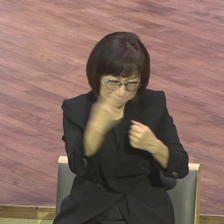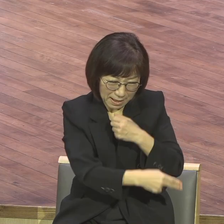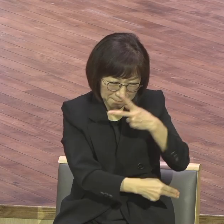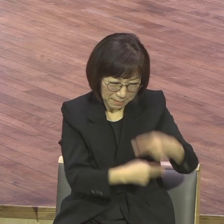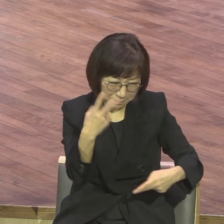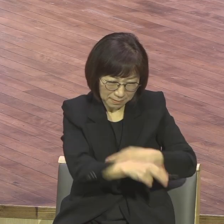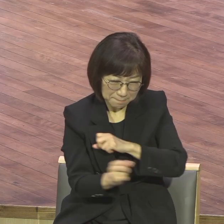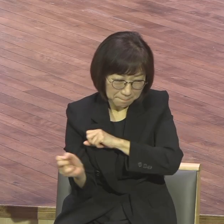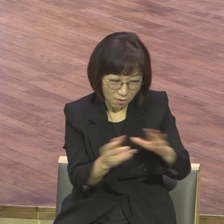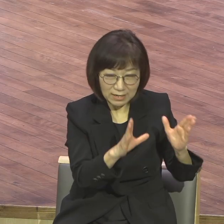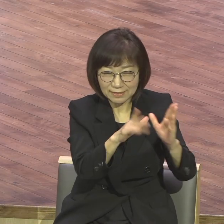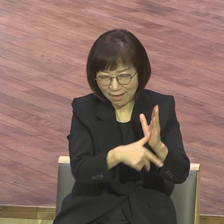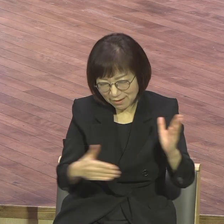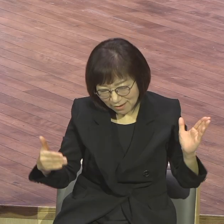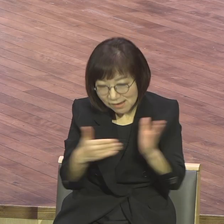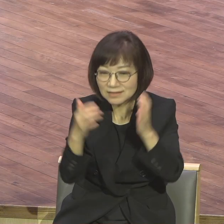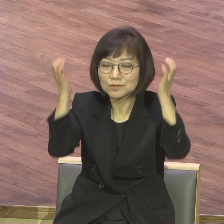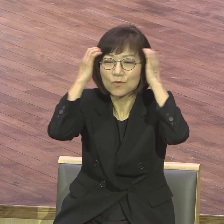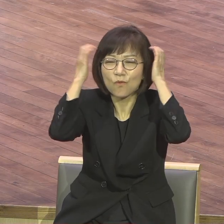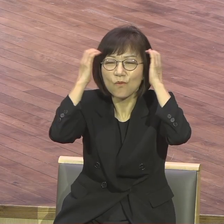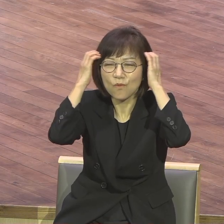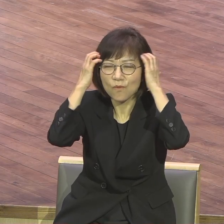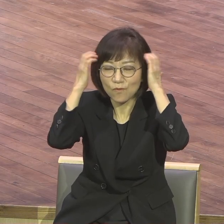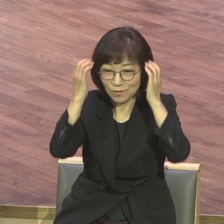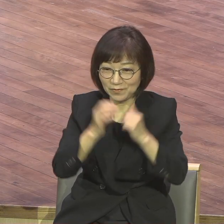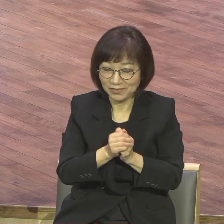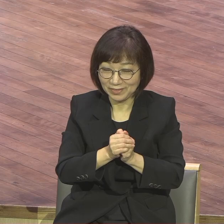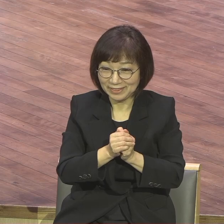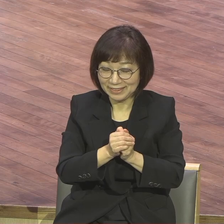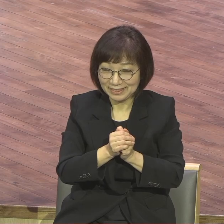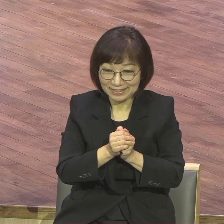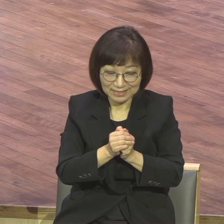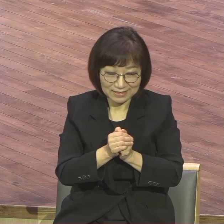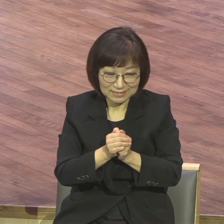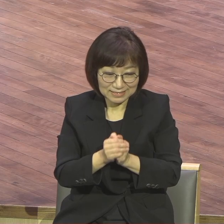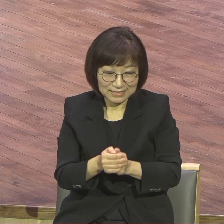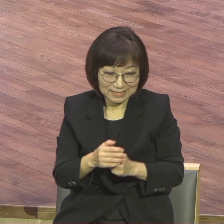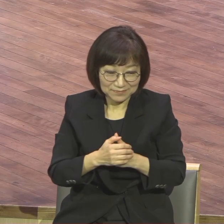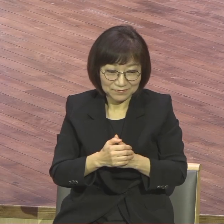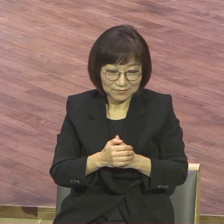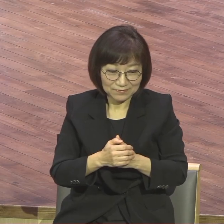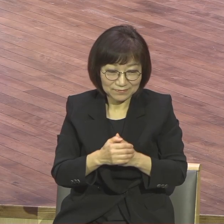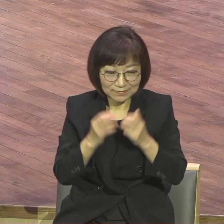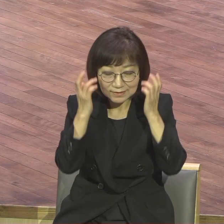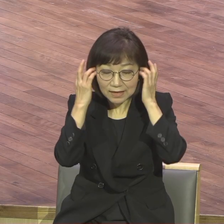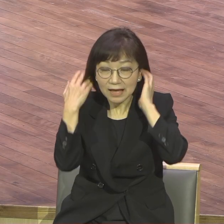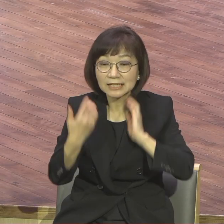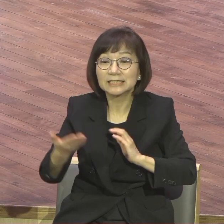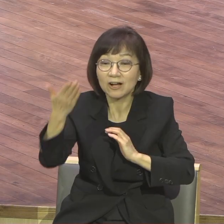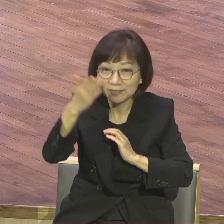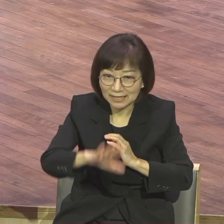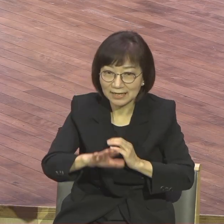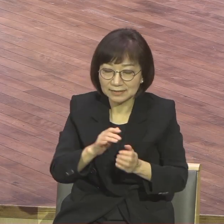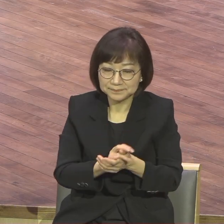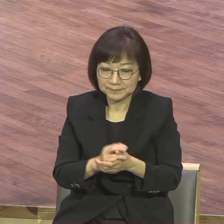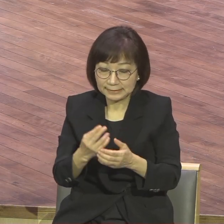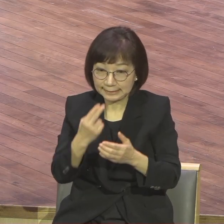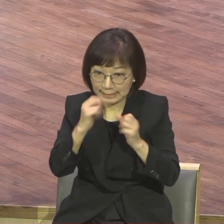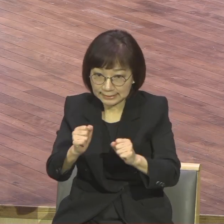예수 의식도께서 다시 나타났을 때 이런 사람들은 칭찬과 영광과 종기를 얻게 될